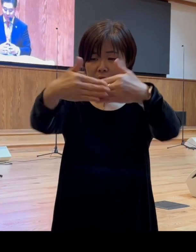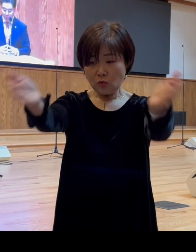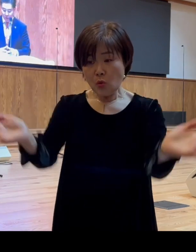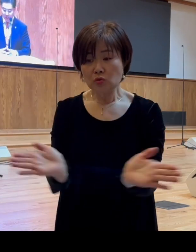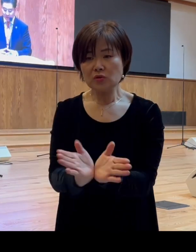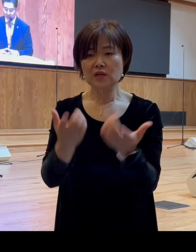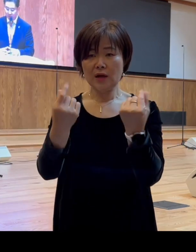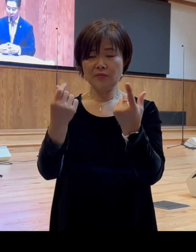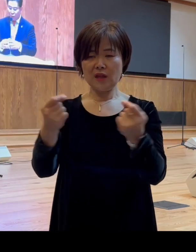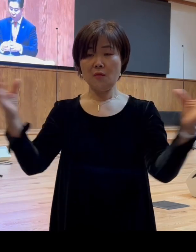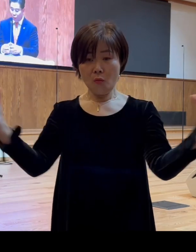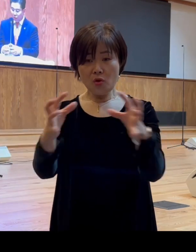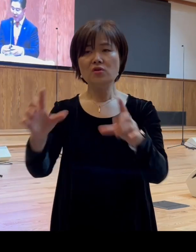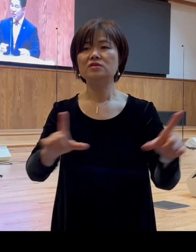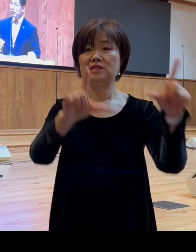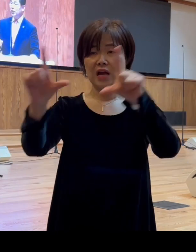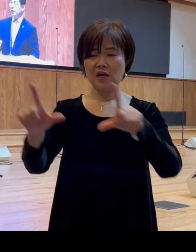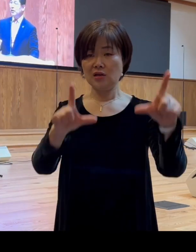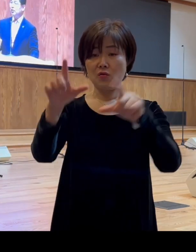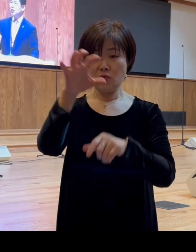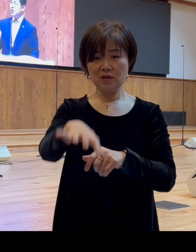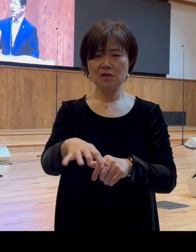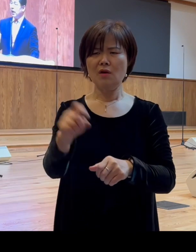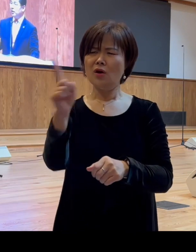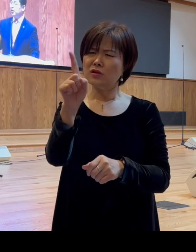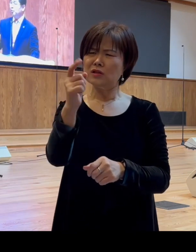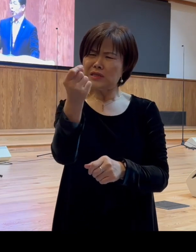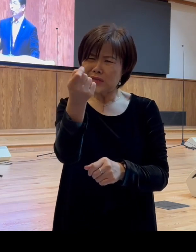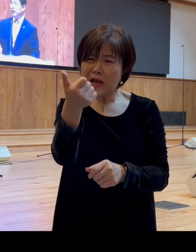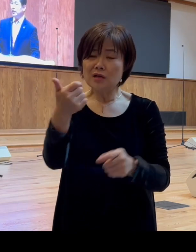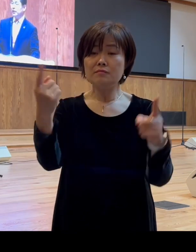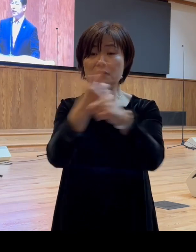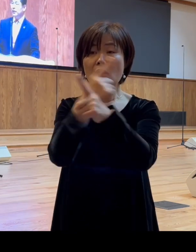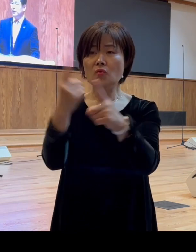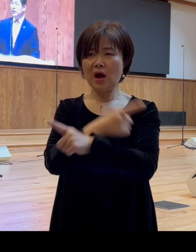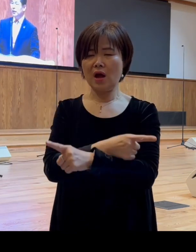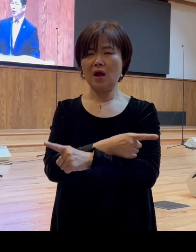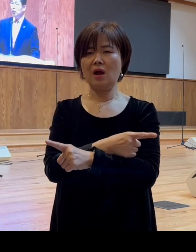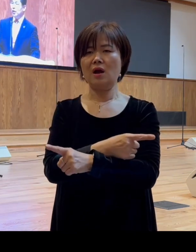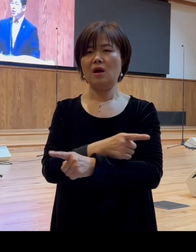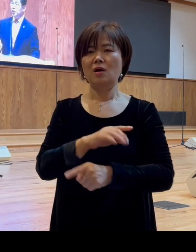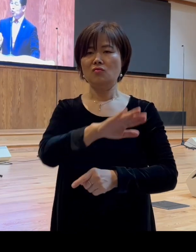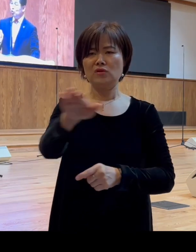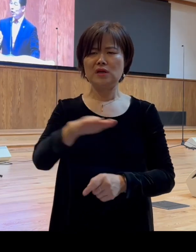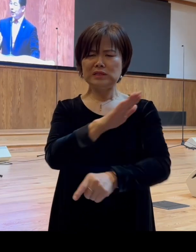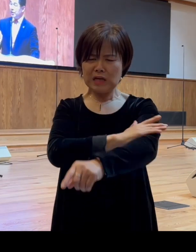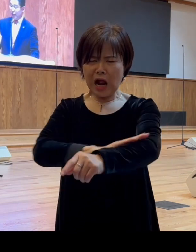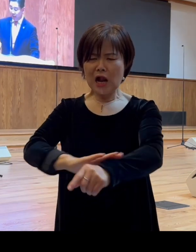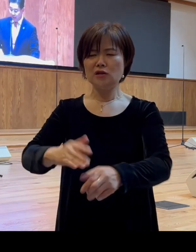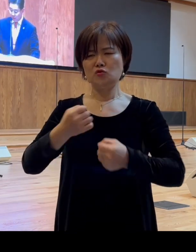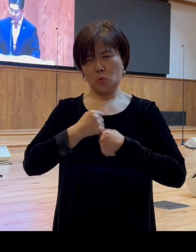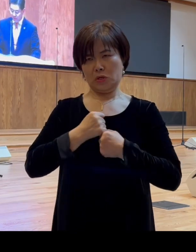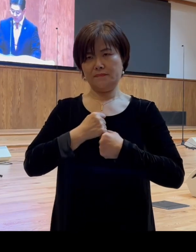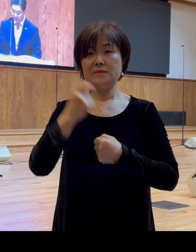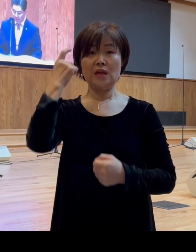사는 공동체에서 일어나는 어떤 작은 변화들을 우리가 신중하게 생각하고 또